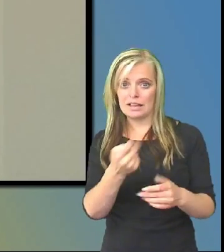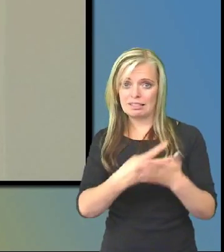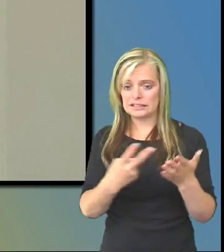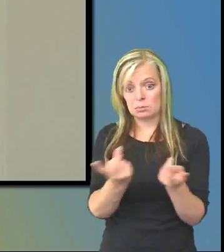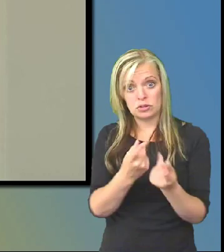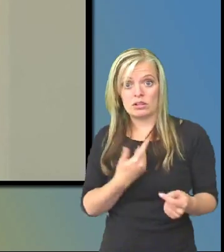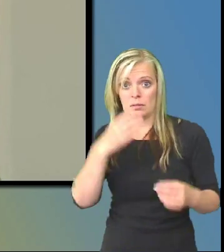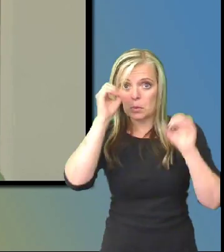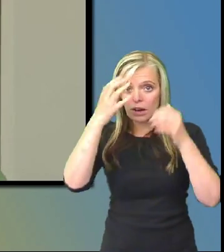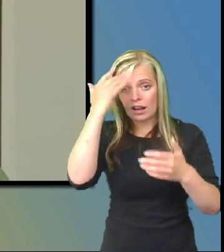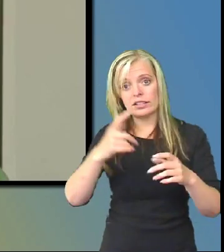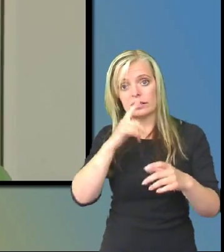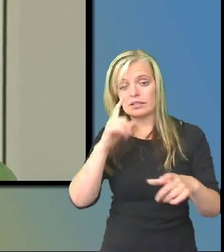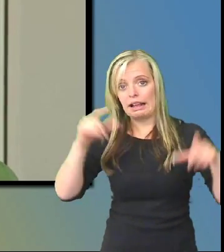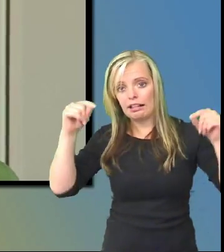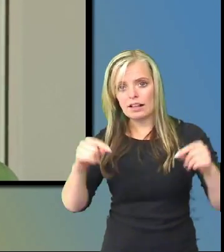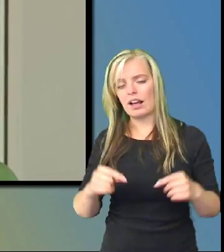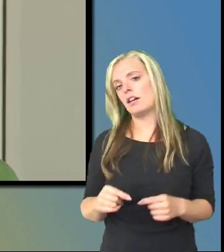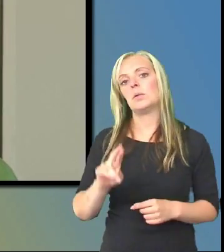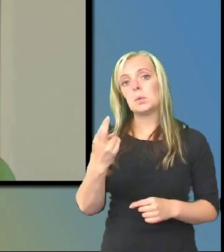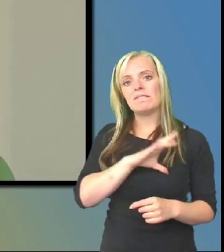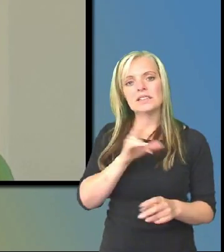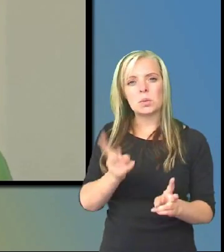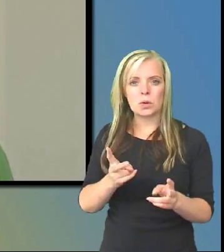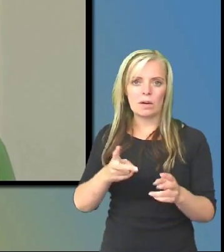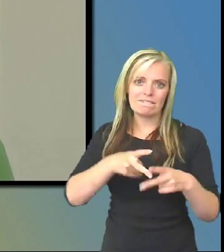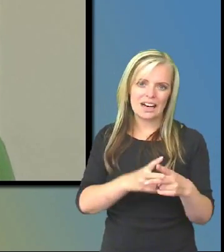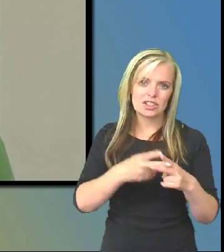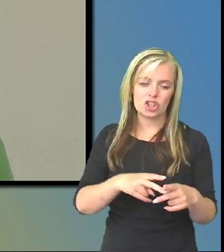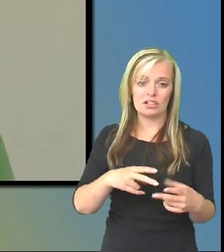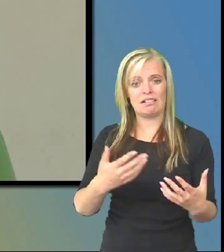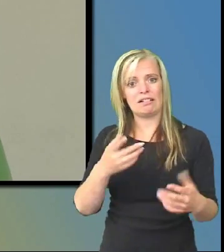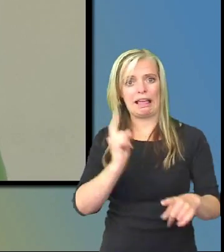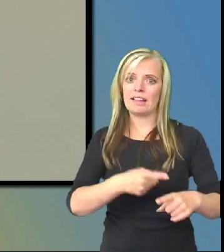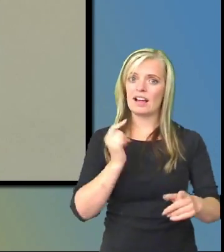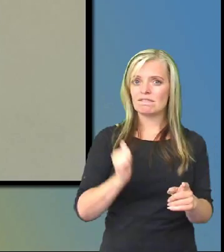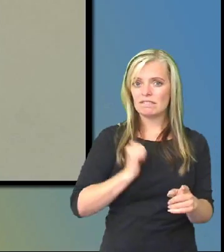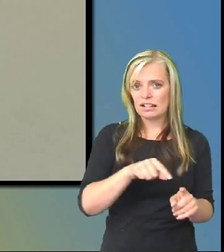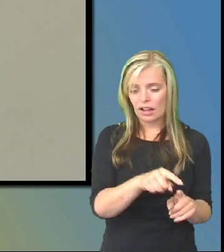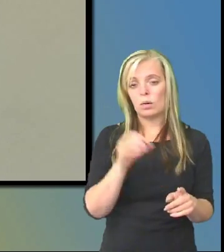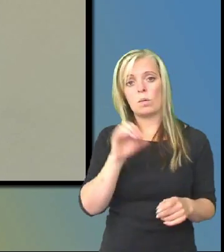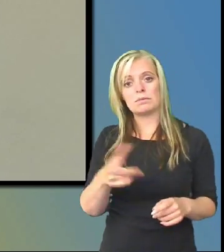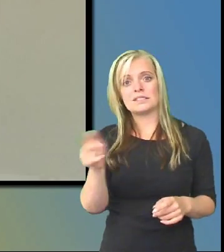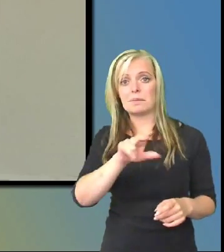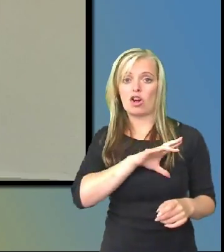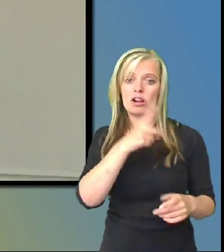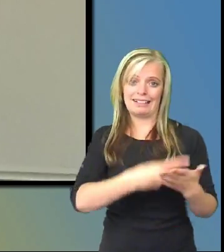hitta det. Plus att nu börjar det komma verktyg också. Öppna och lättillgängliga. Som gör att om man har en text som är kopplat till en video. Så kan man